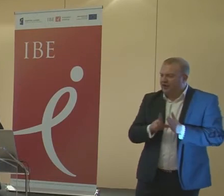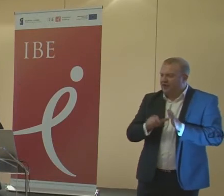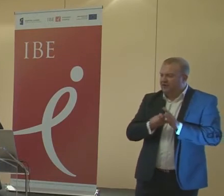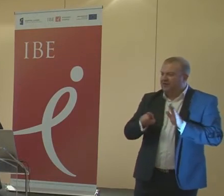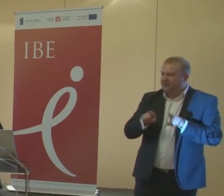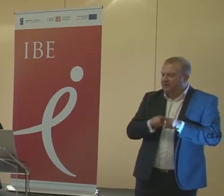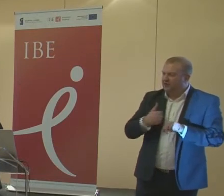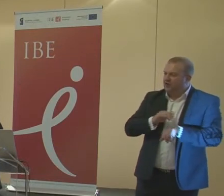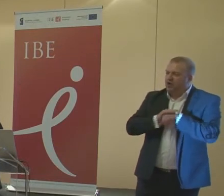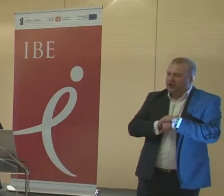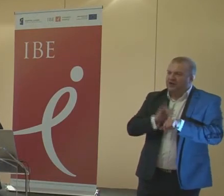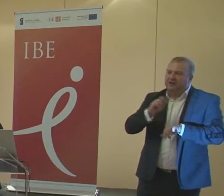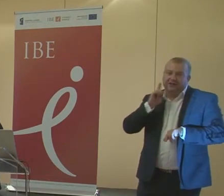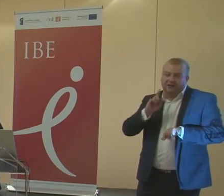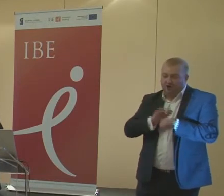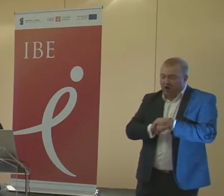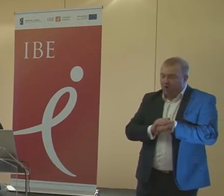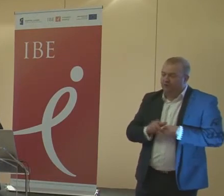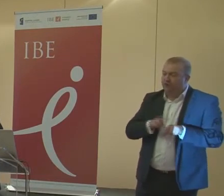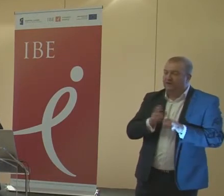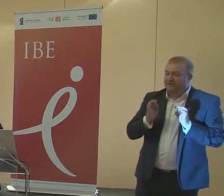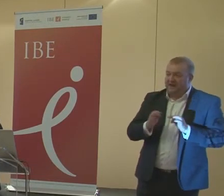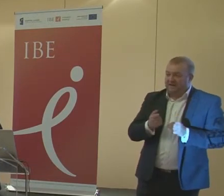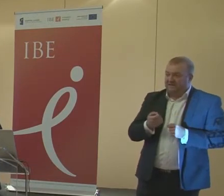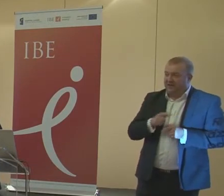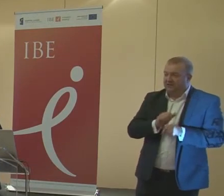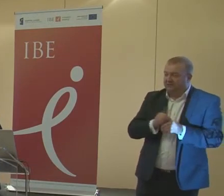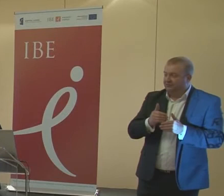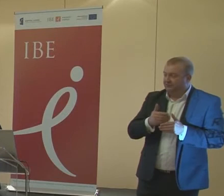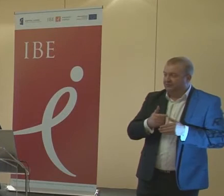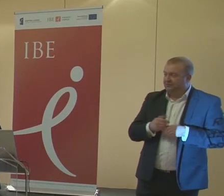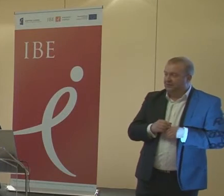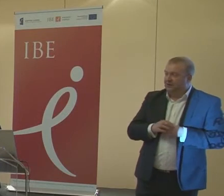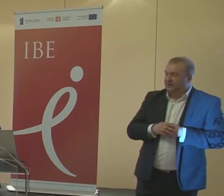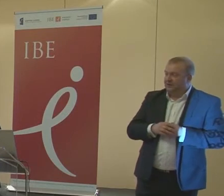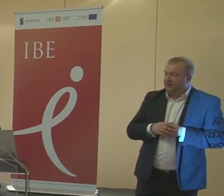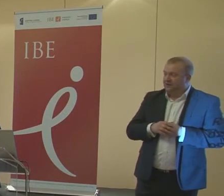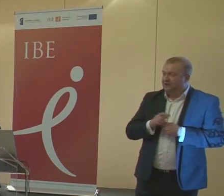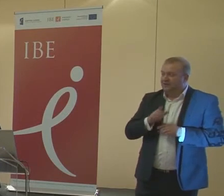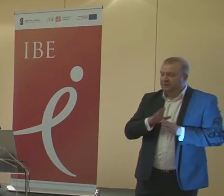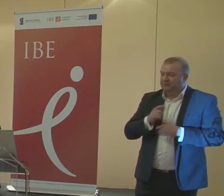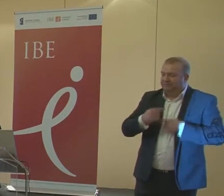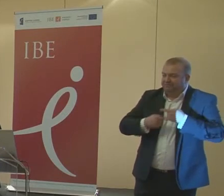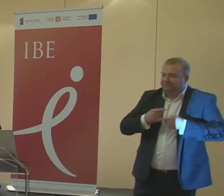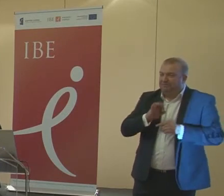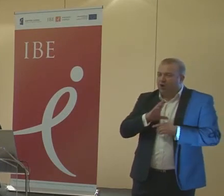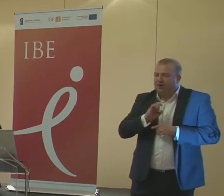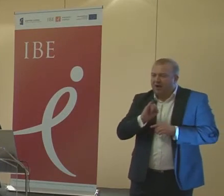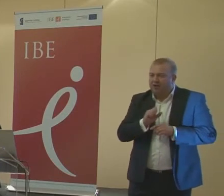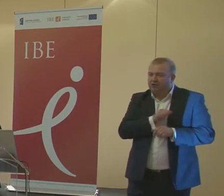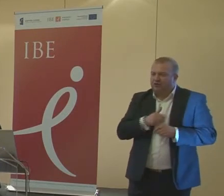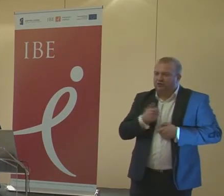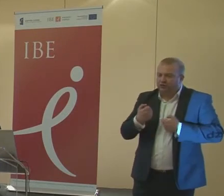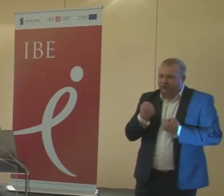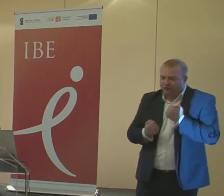swoich koleżanek, kolegów, którzy w tej chwili w toku edukacji włączającej borykają się z trudnościami w